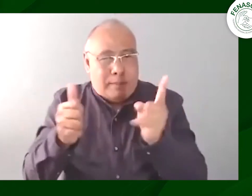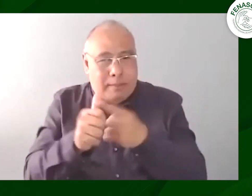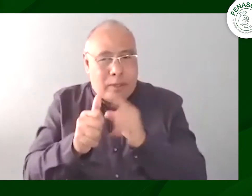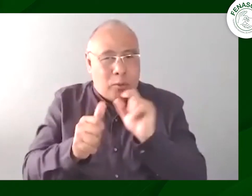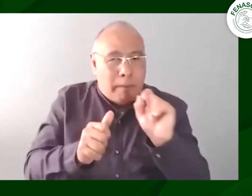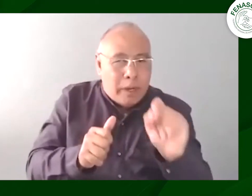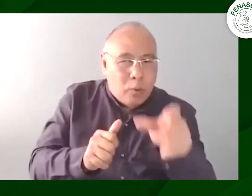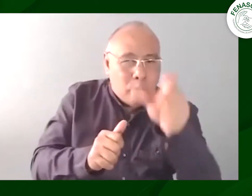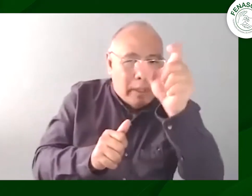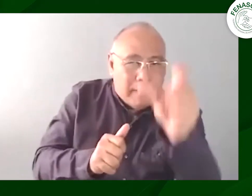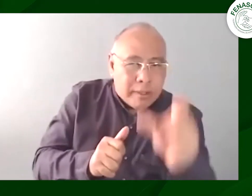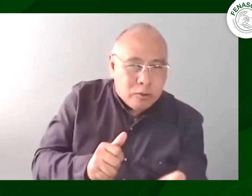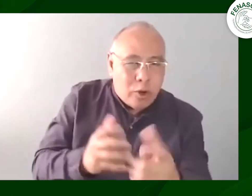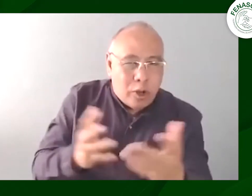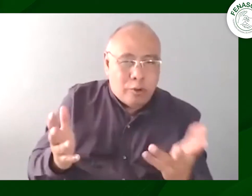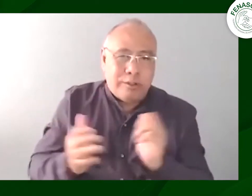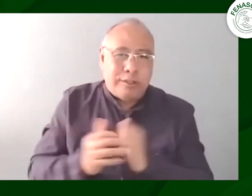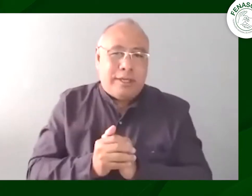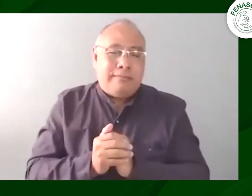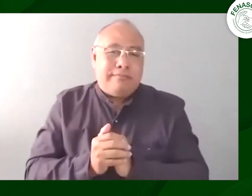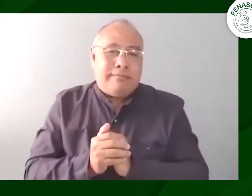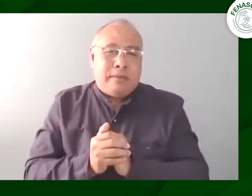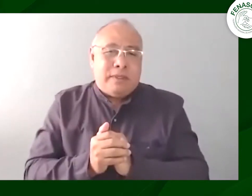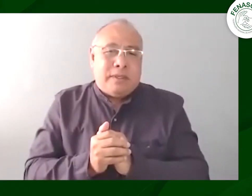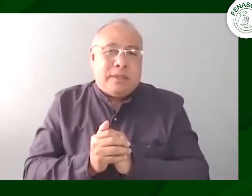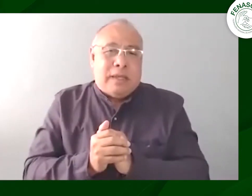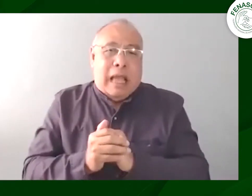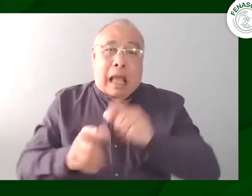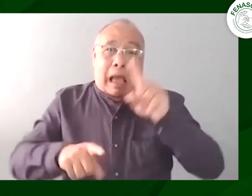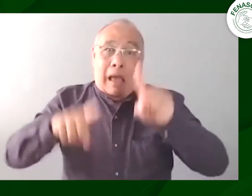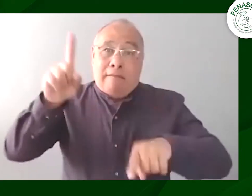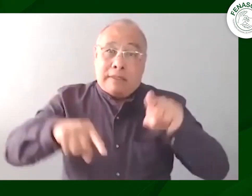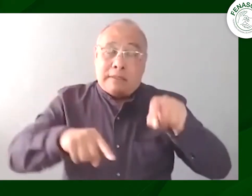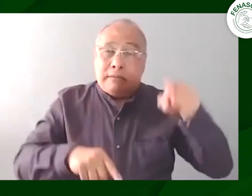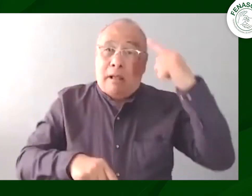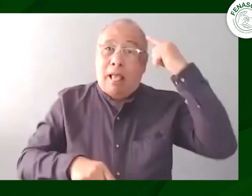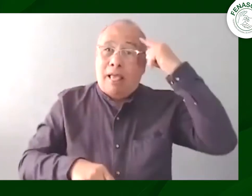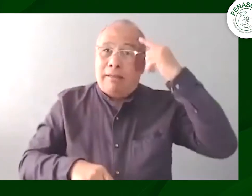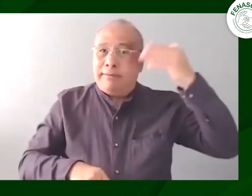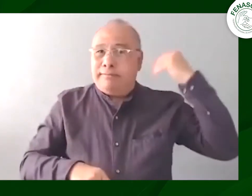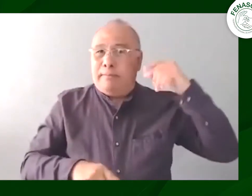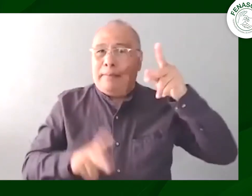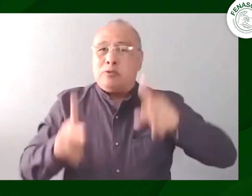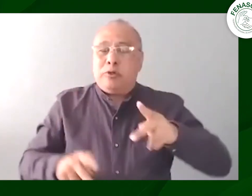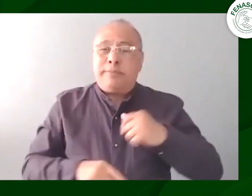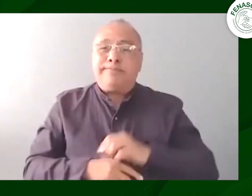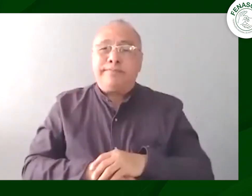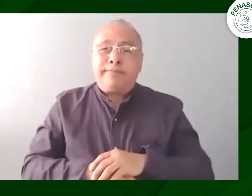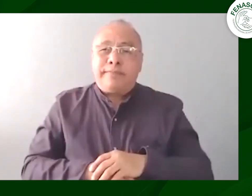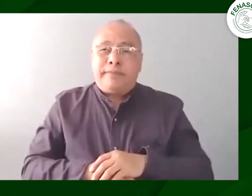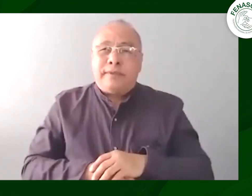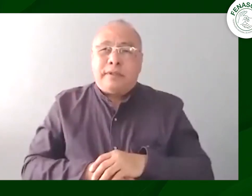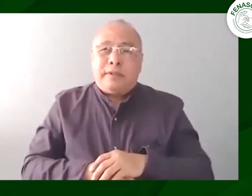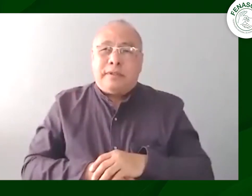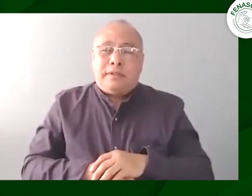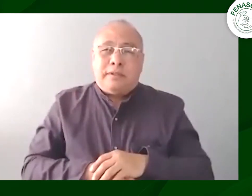se puede prestar para malas interpretaciones entonces qué bueno que desde el comité se nos pueda contar qué fue lo que se hizo algunas